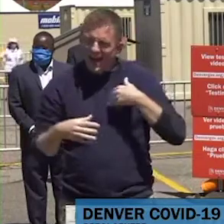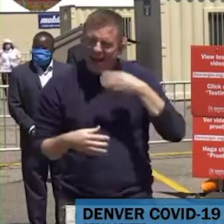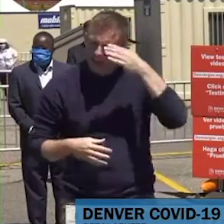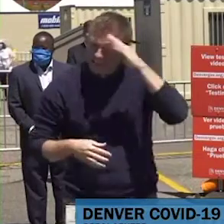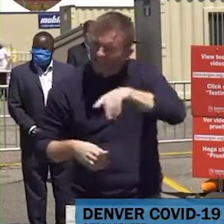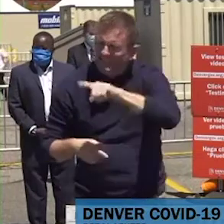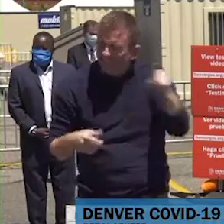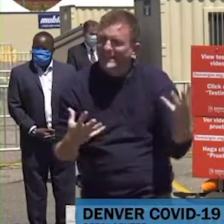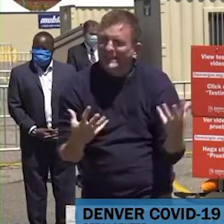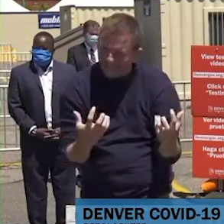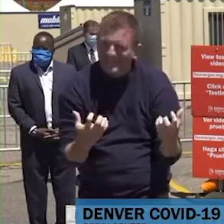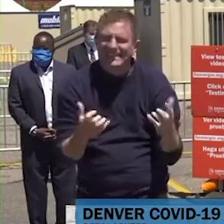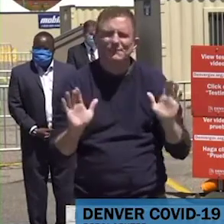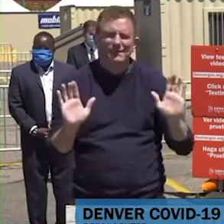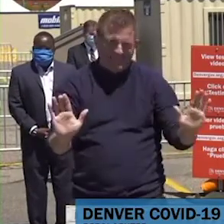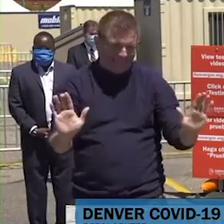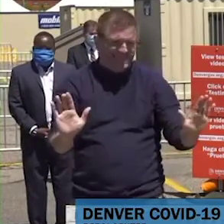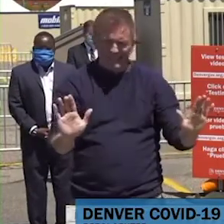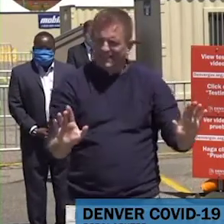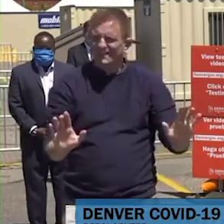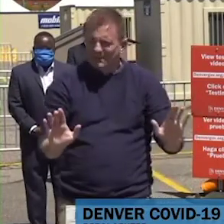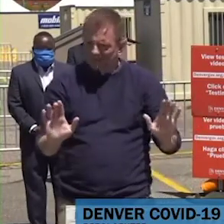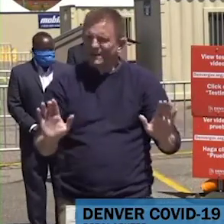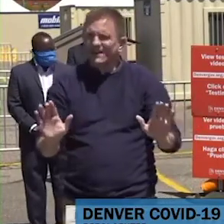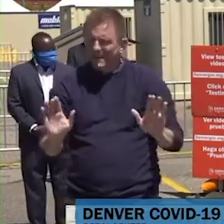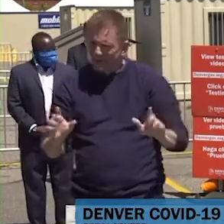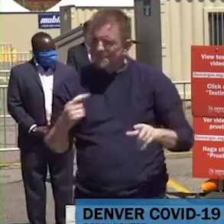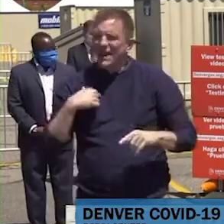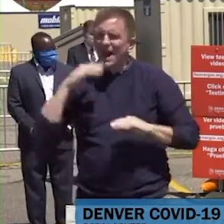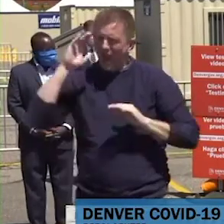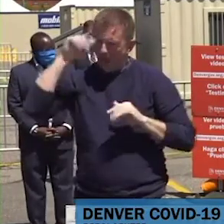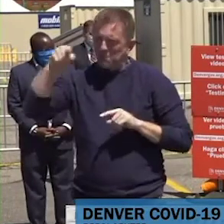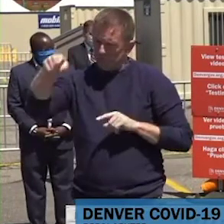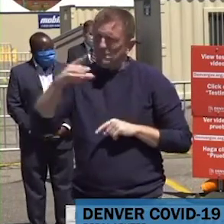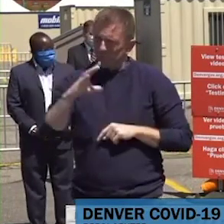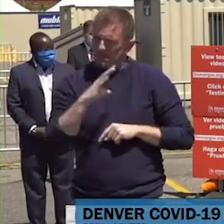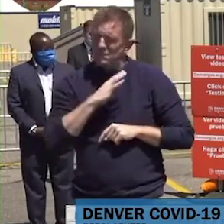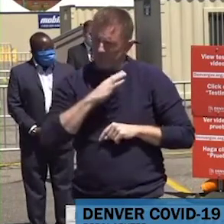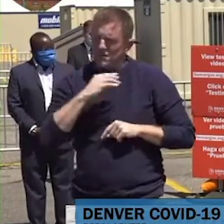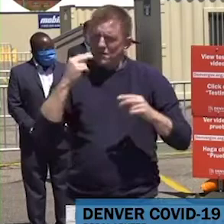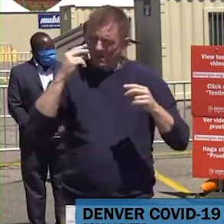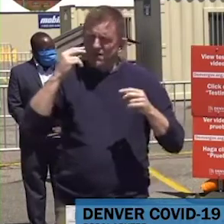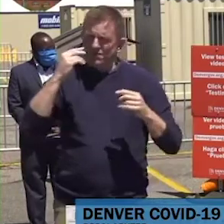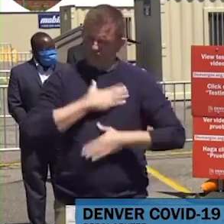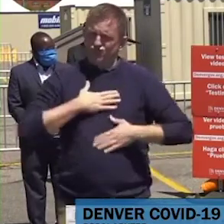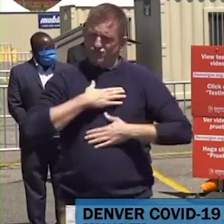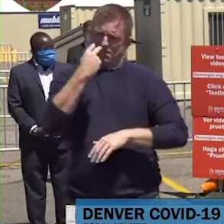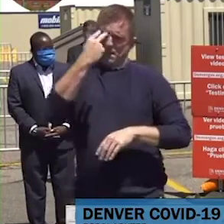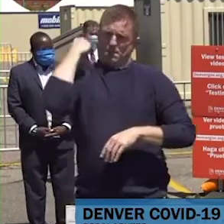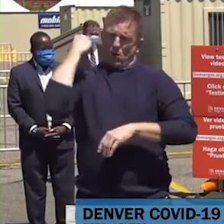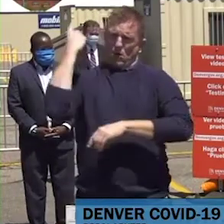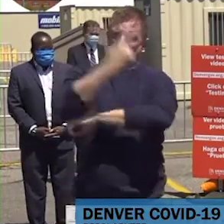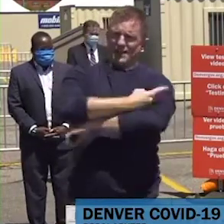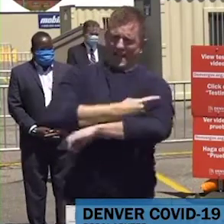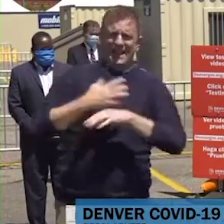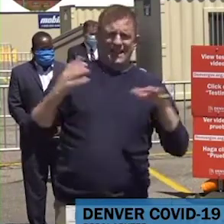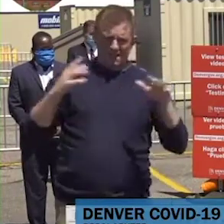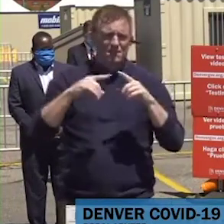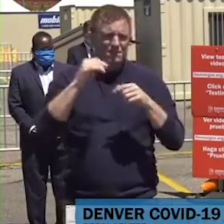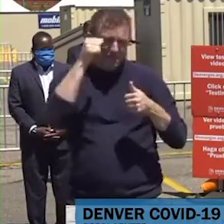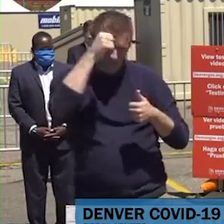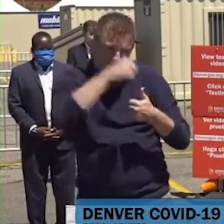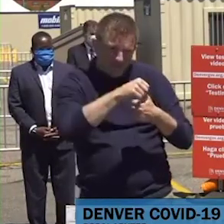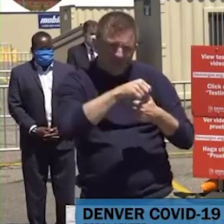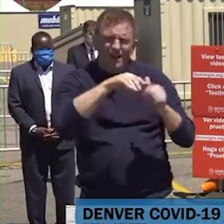estamos. Esta mañana hablé con nuestra epidemióloga estatal y como uno de cada 300 coloradienses son